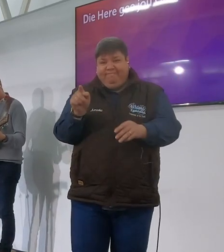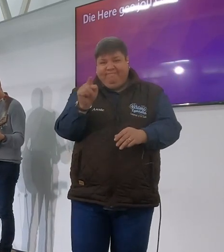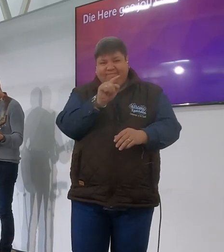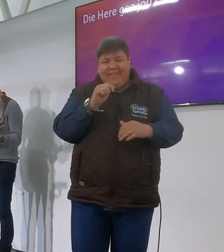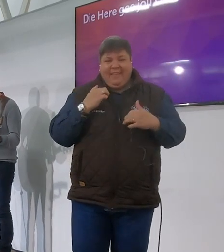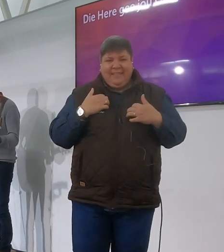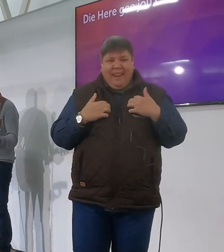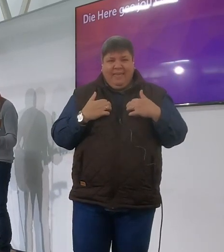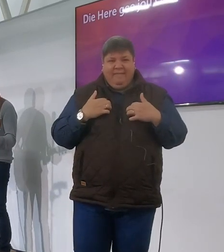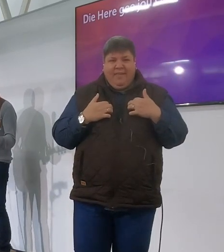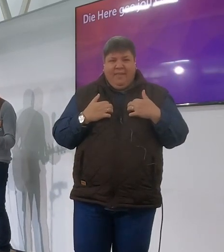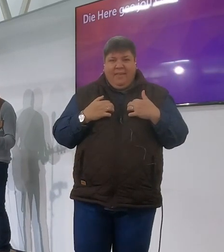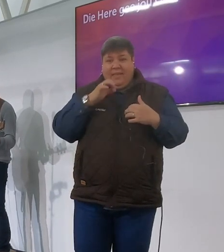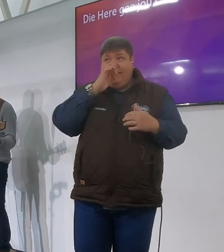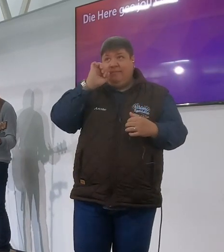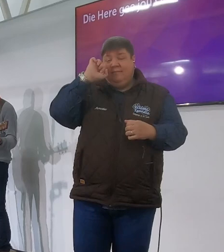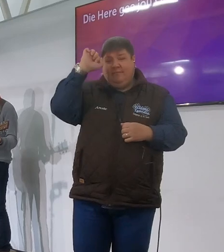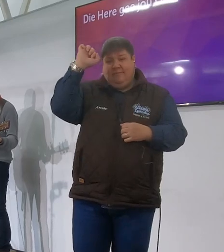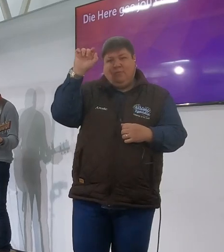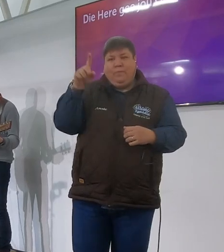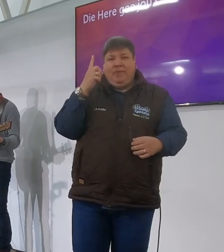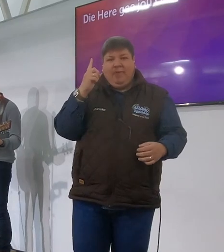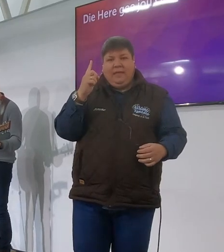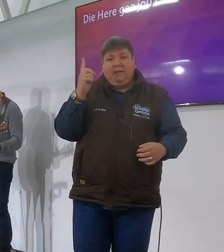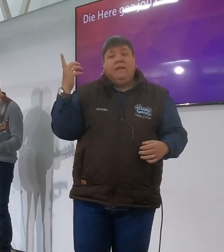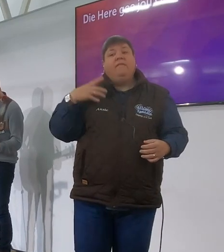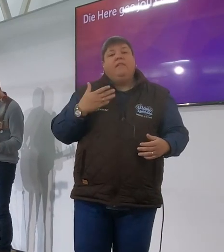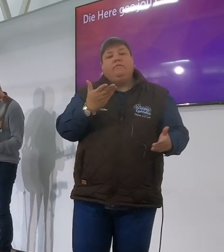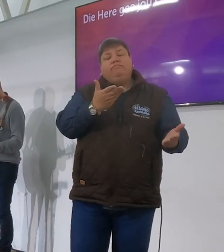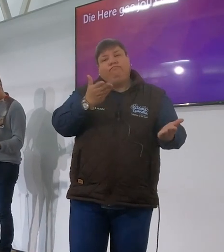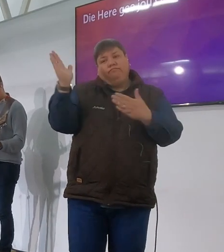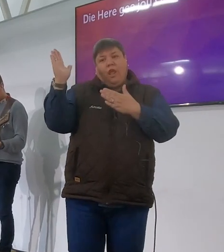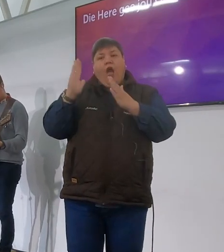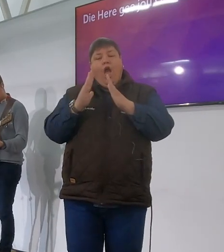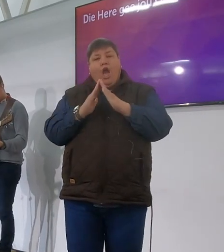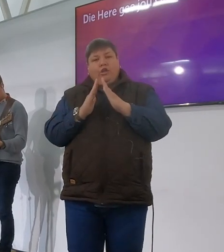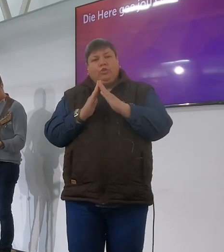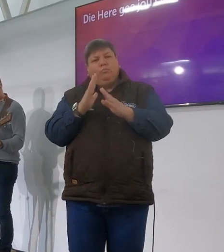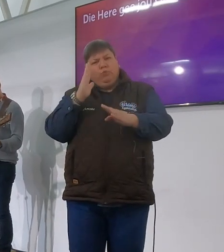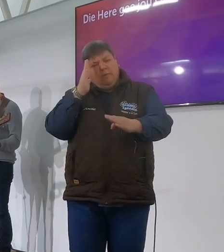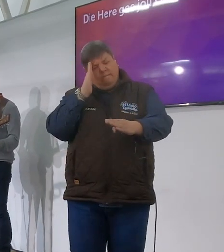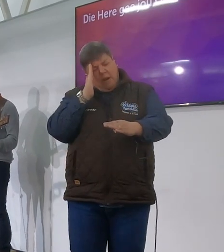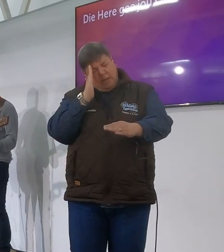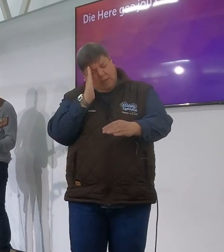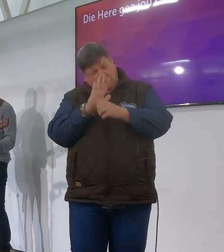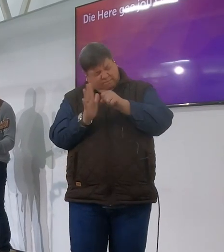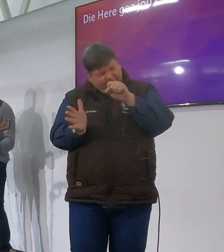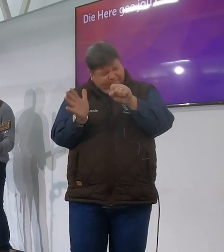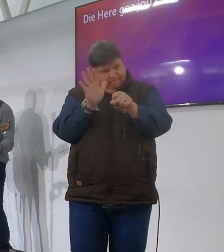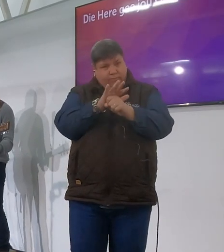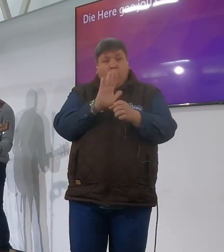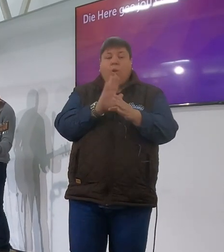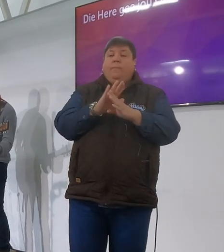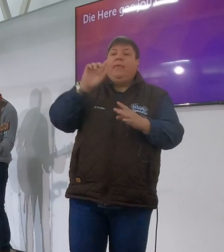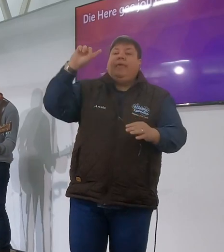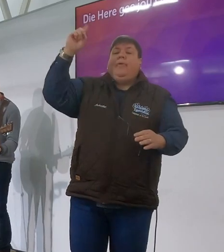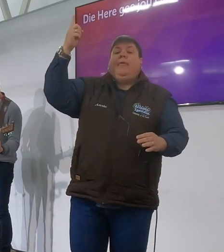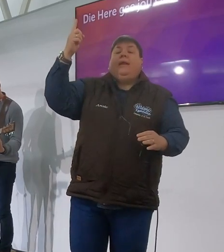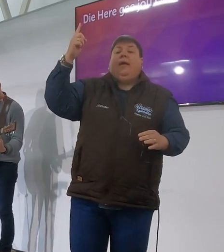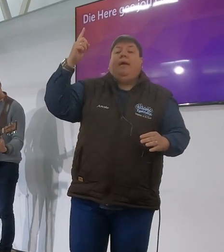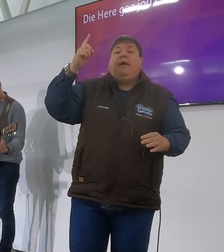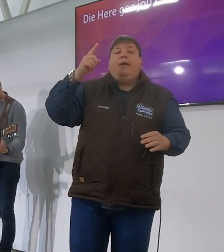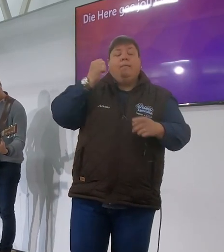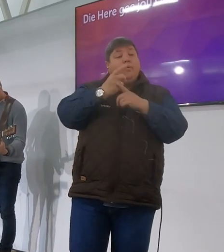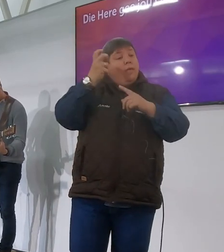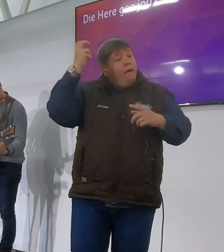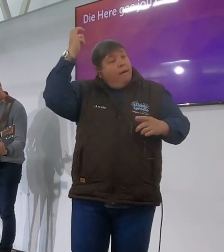jou maar vriende ek wil jou huis bestuur met die onwrikbare vertrouwe in die heren maar ek wil jou huis bestuur met